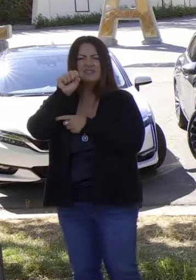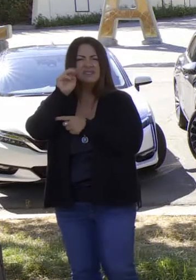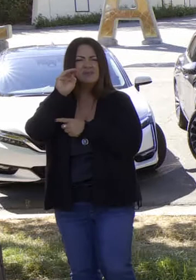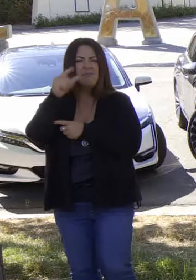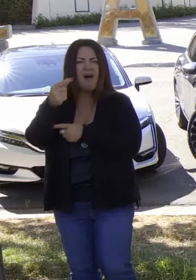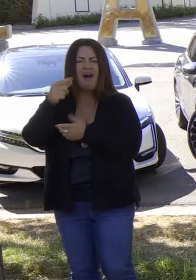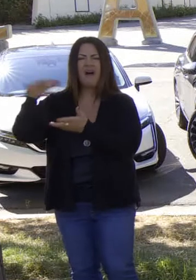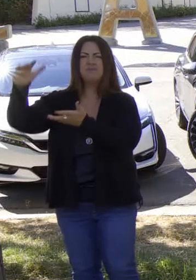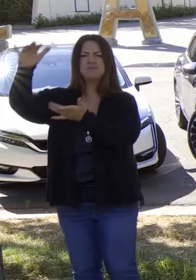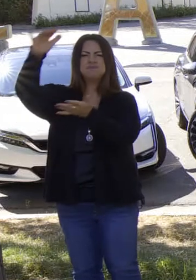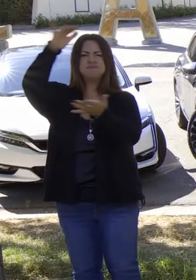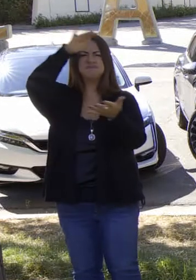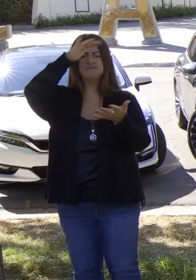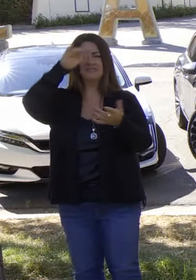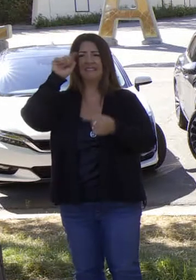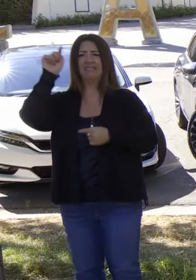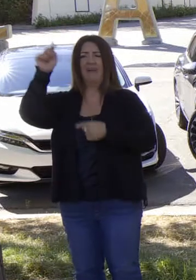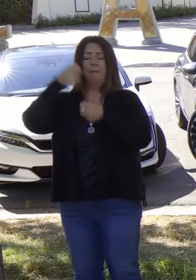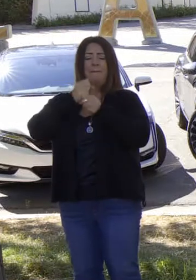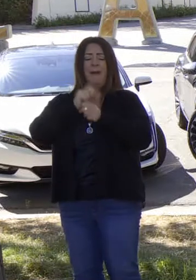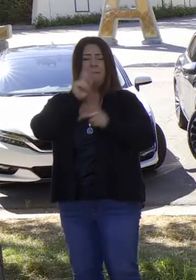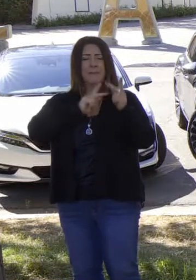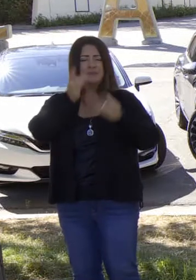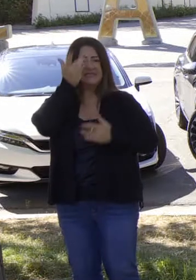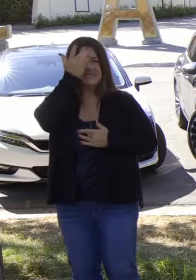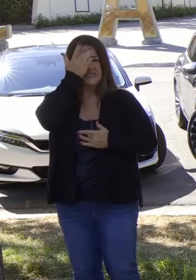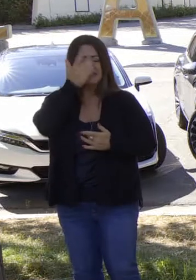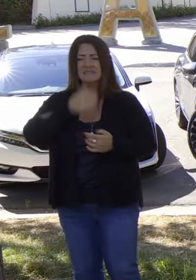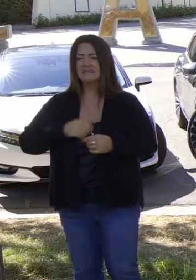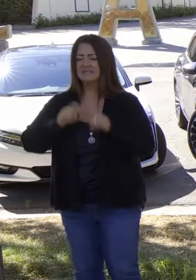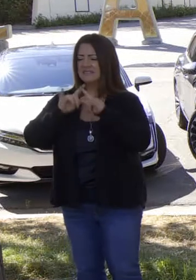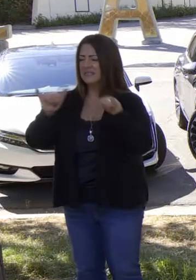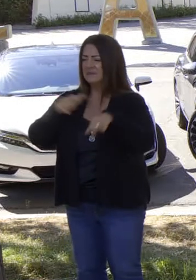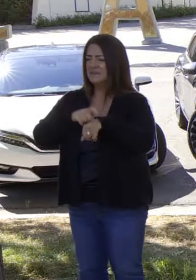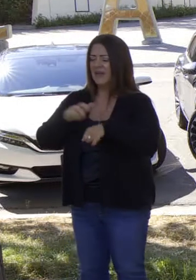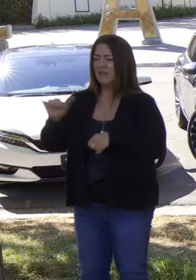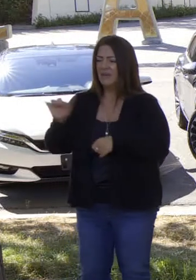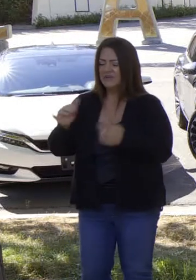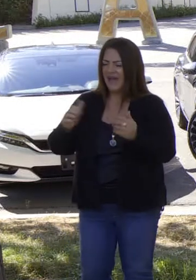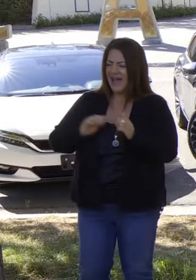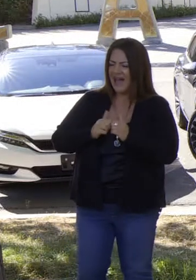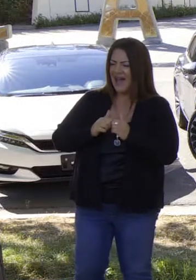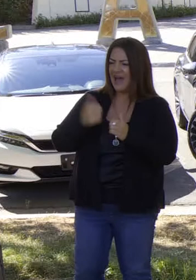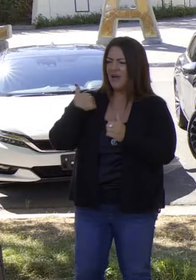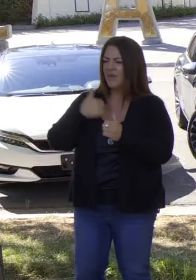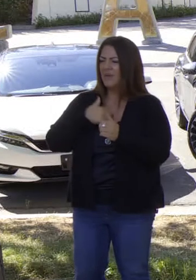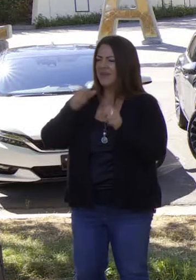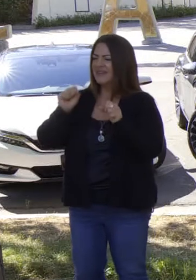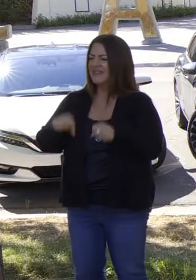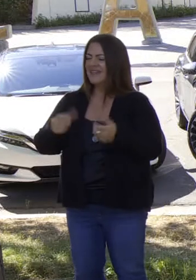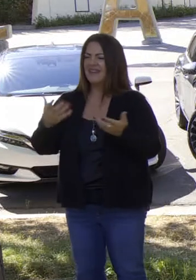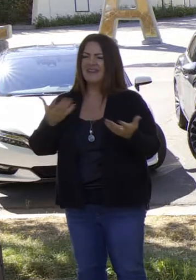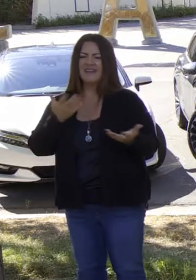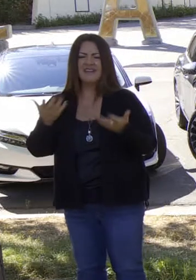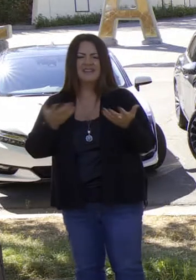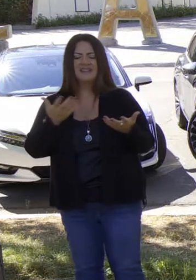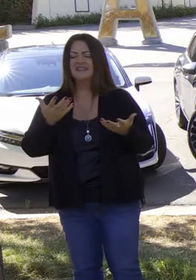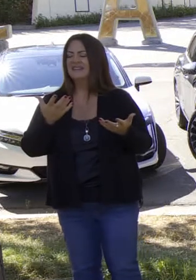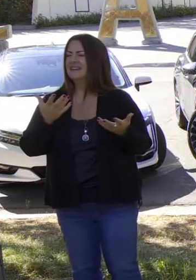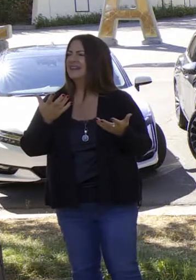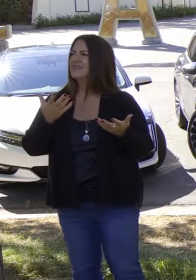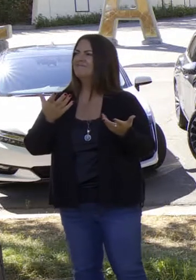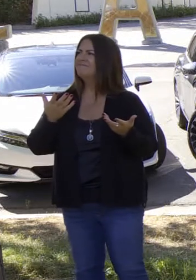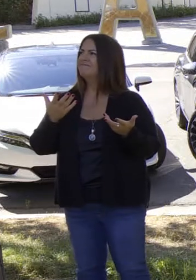con este SMAC continuo que enferma a las personas y a la vez tratan de